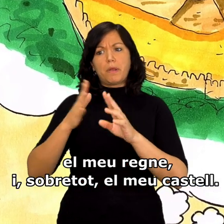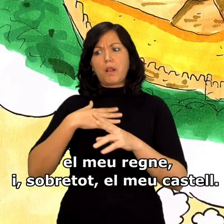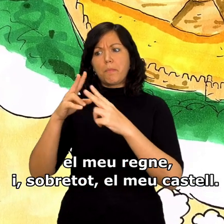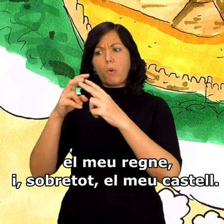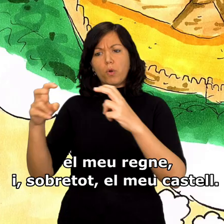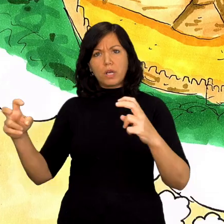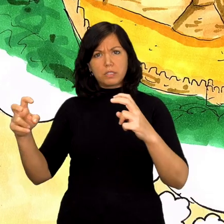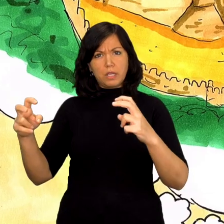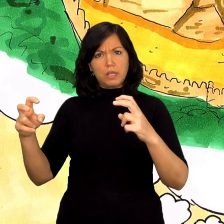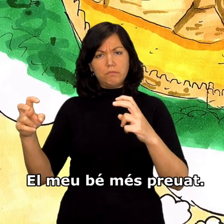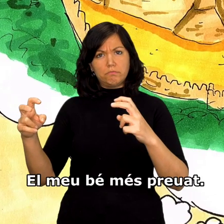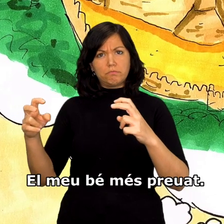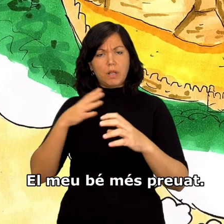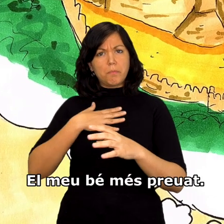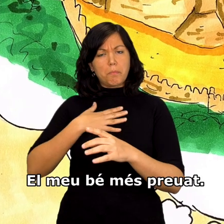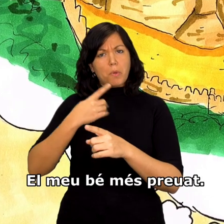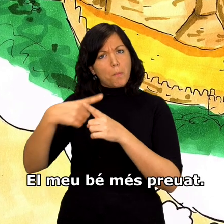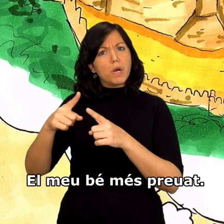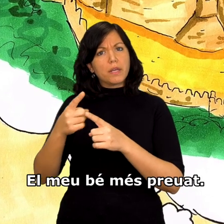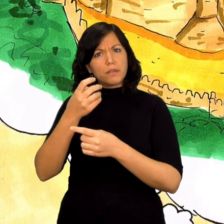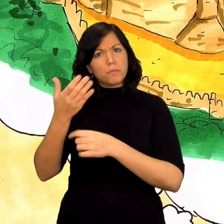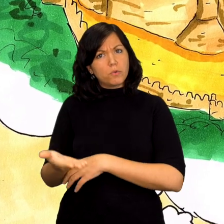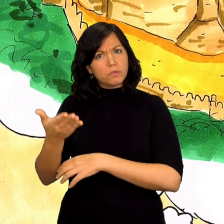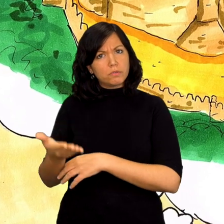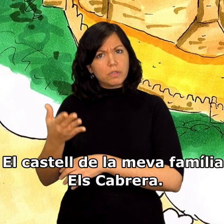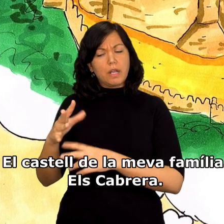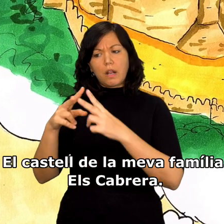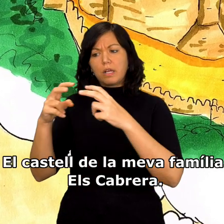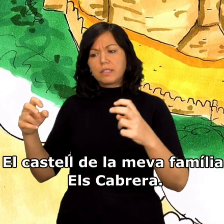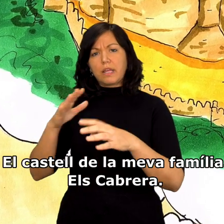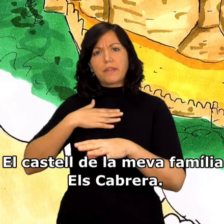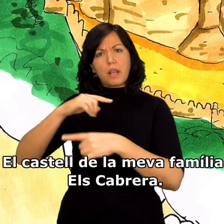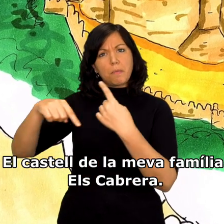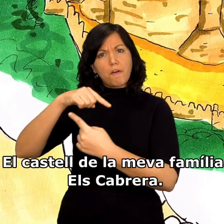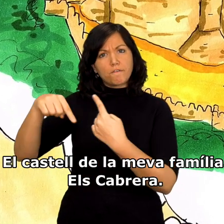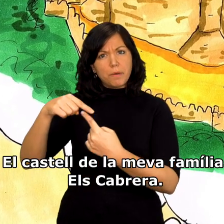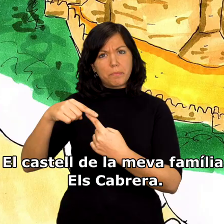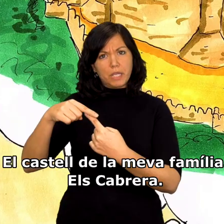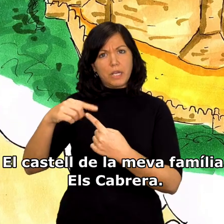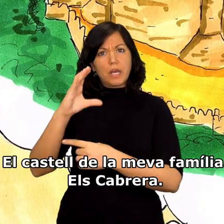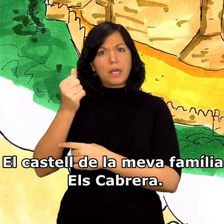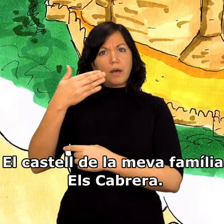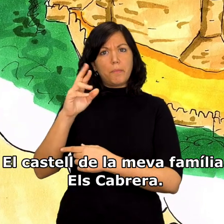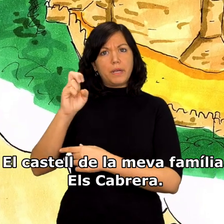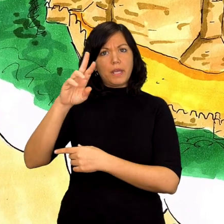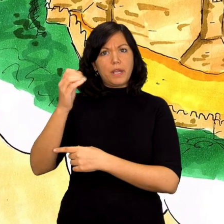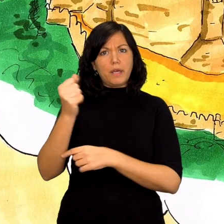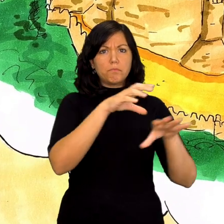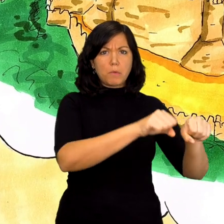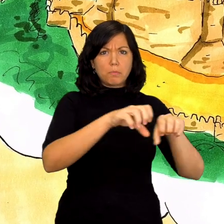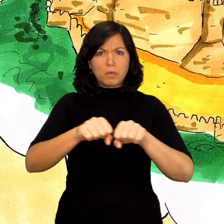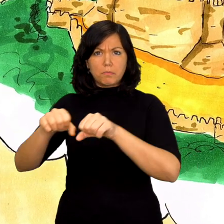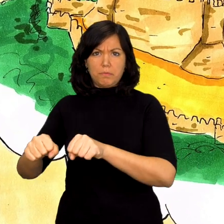el meu castell, el meu bé més preuat, el castell de la meva família, els Cabrera.